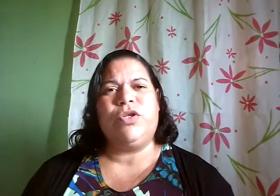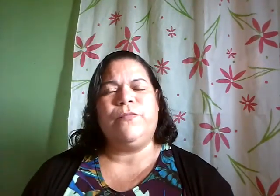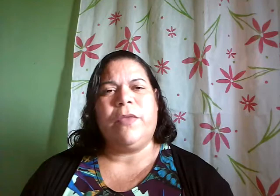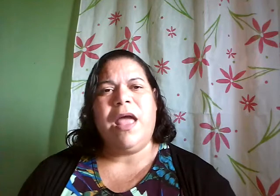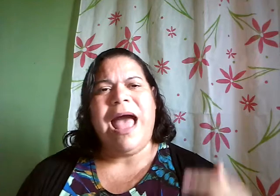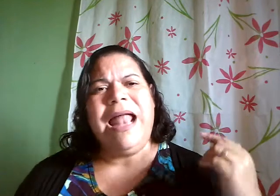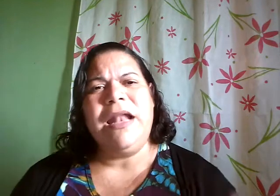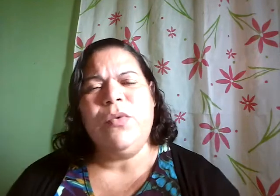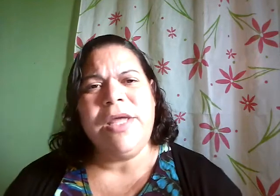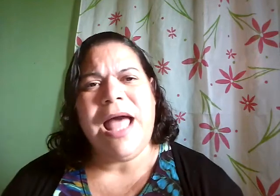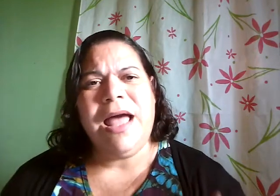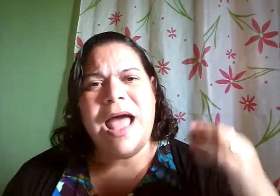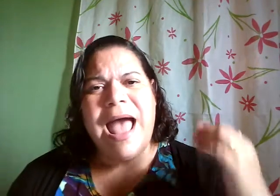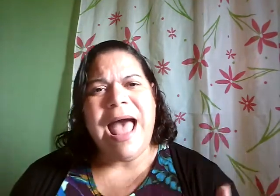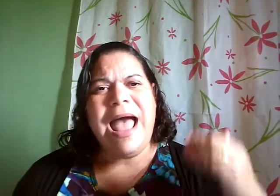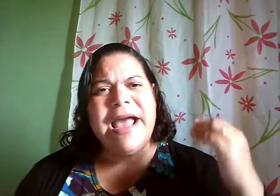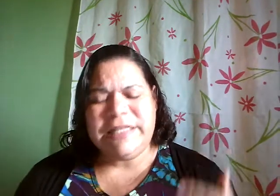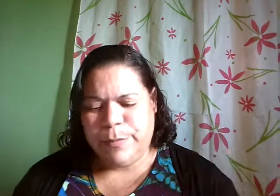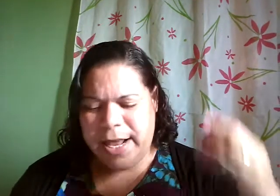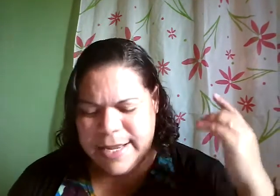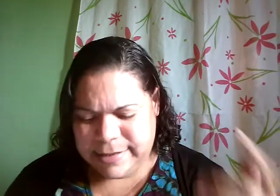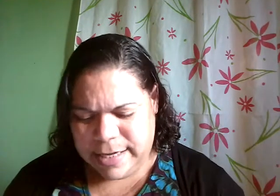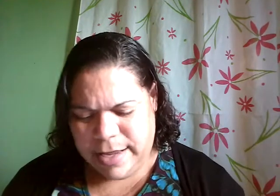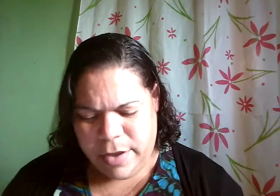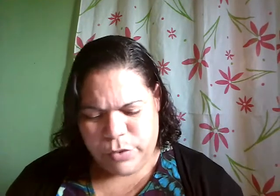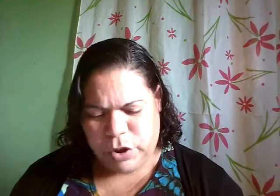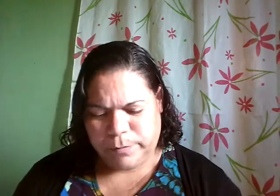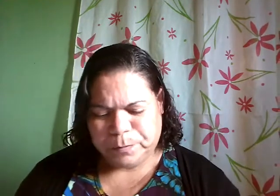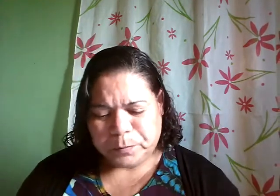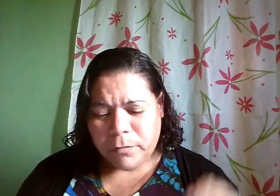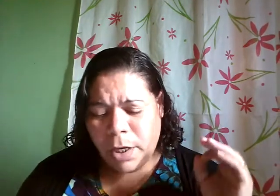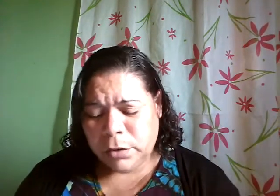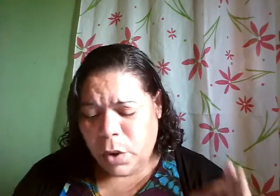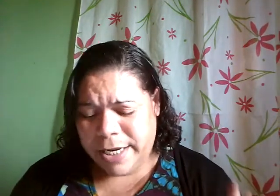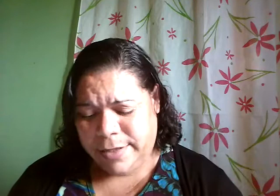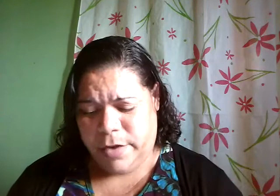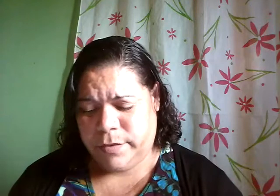Deus, aleluia! A esperança em Deus. Glória a Deus.